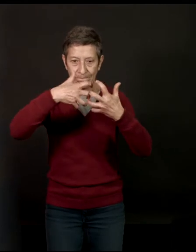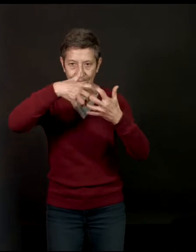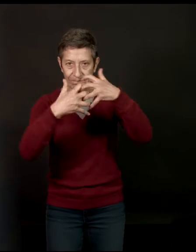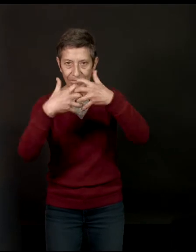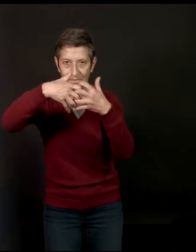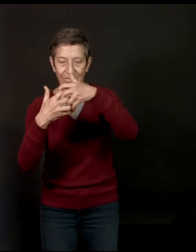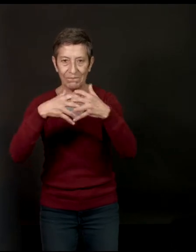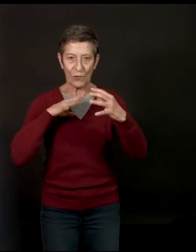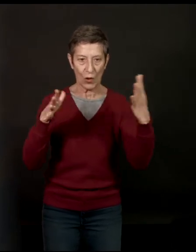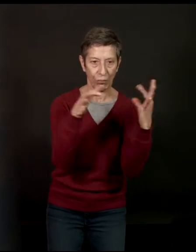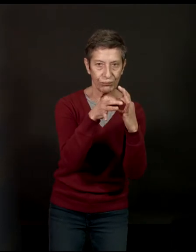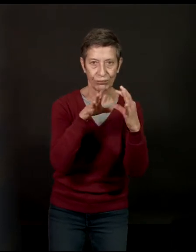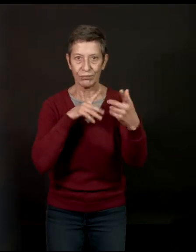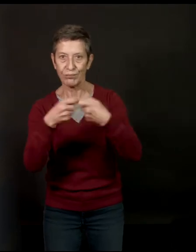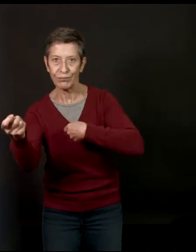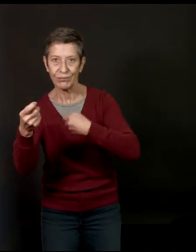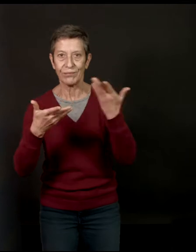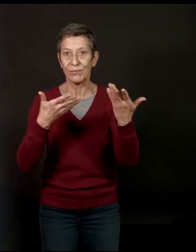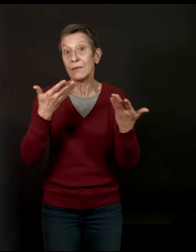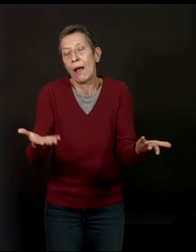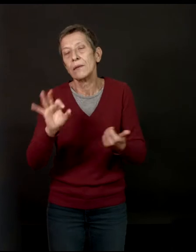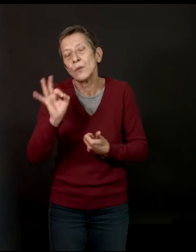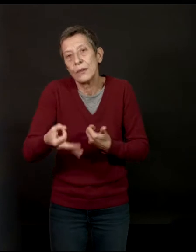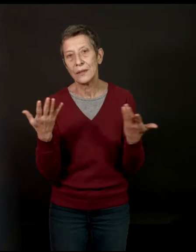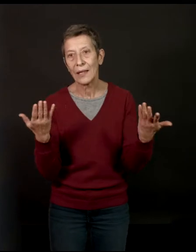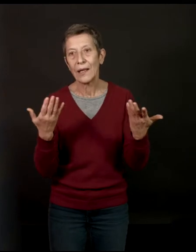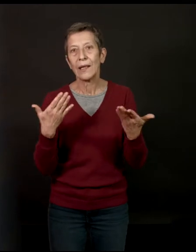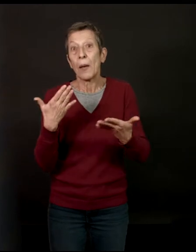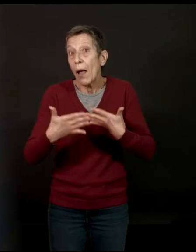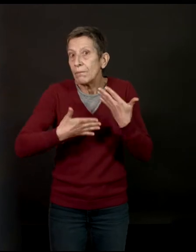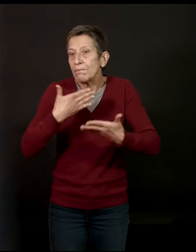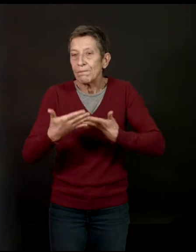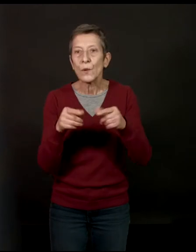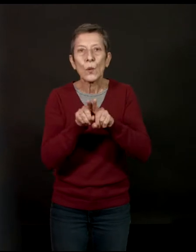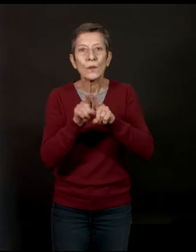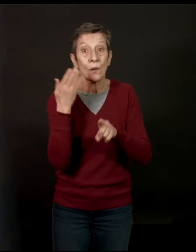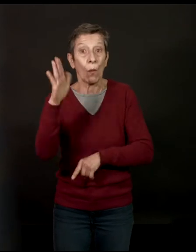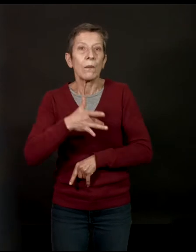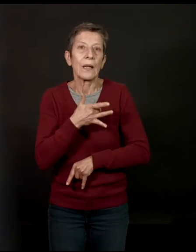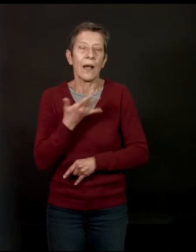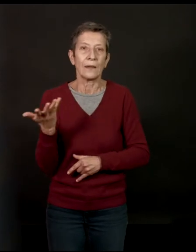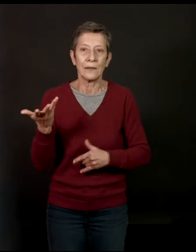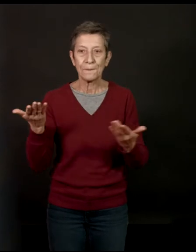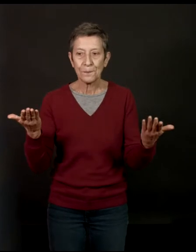entre elles. Comment elles coïncident ou ne coïncident pas. Donc, ça, c'est sûr. Et comment chaque... Une autre chose qui m'intéresse,'est